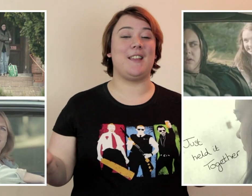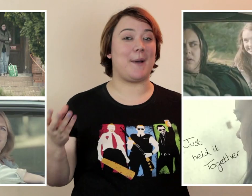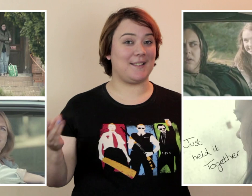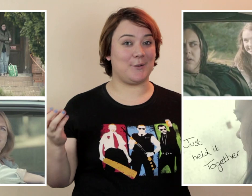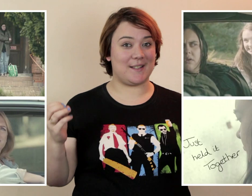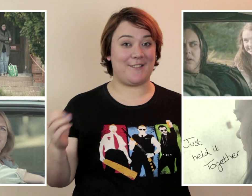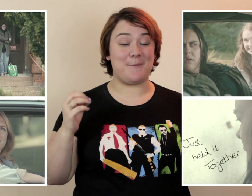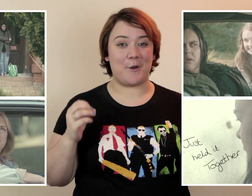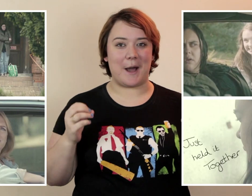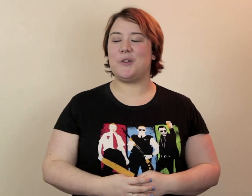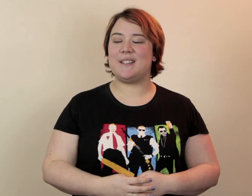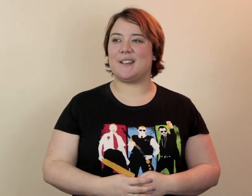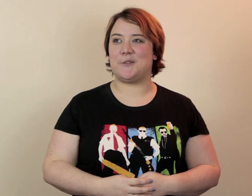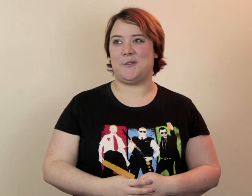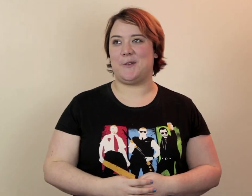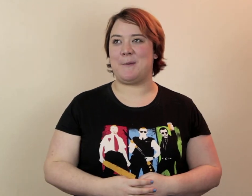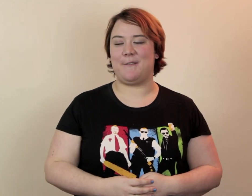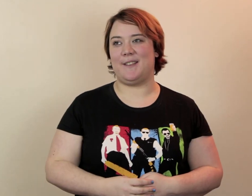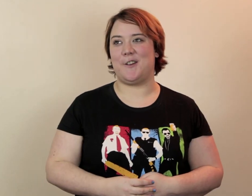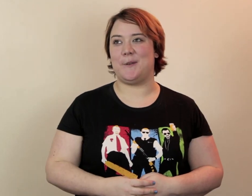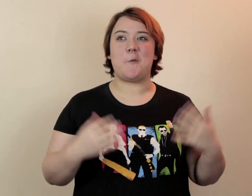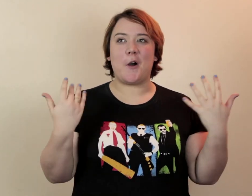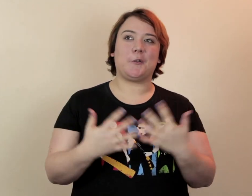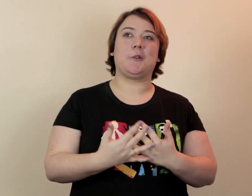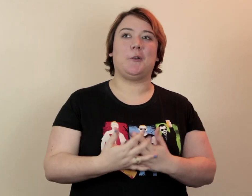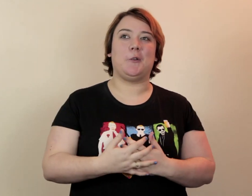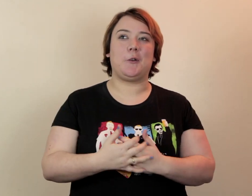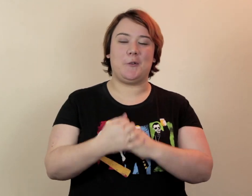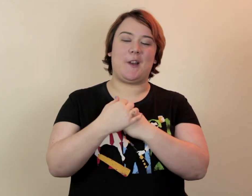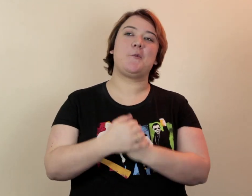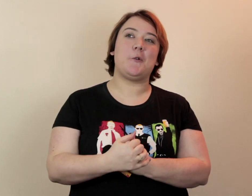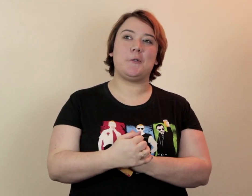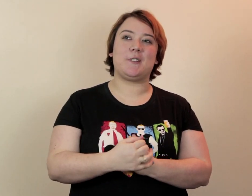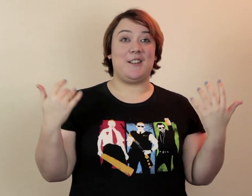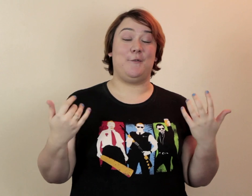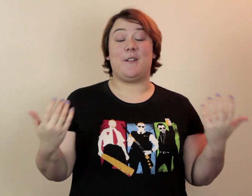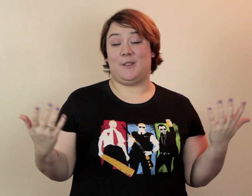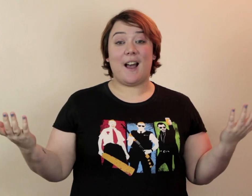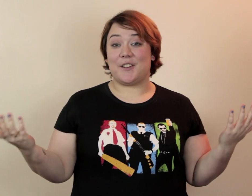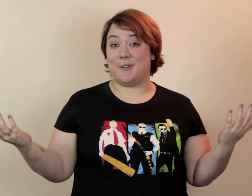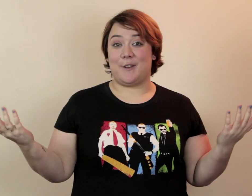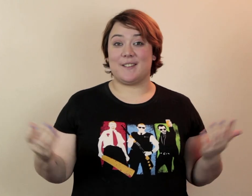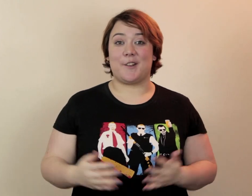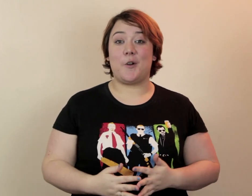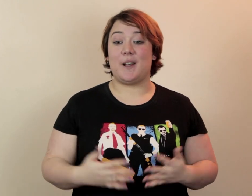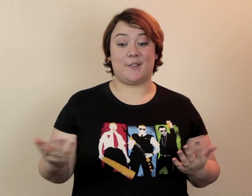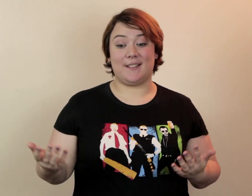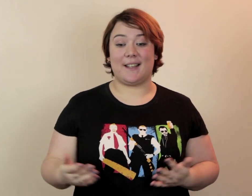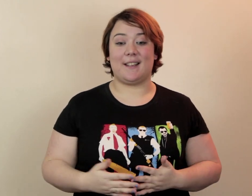vie à partir de cet événement-là Que dire sur My Mad Fat Diary ? Moi en tant que femme grosse Je l'ai vue tard, je l vue à 25 ans Elle est sortie très très